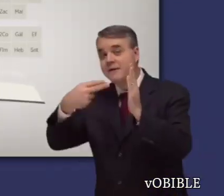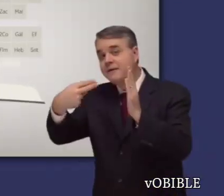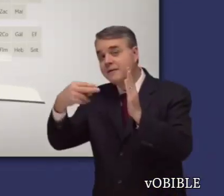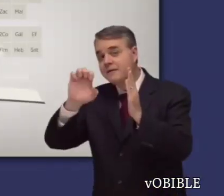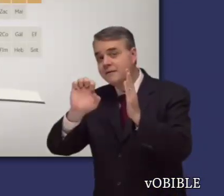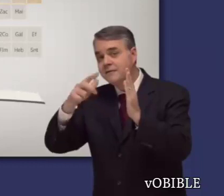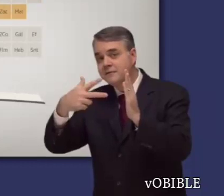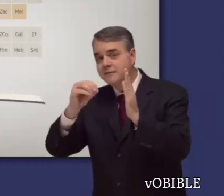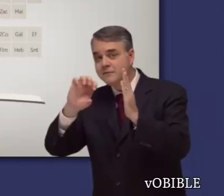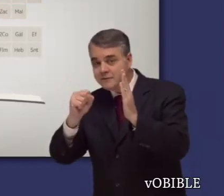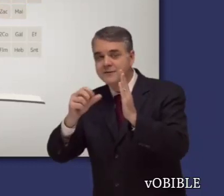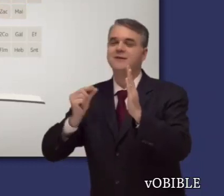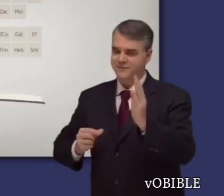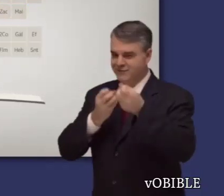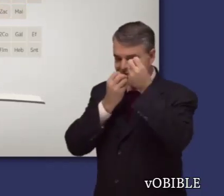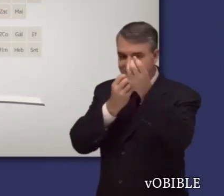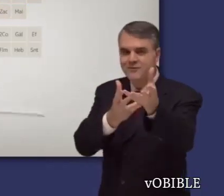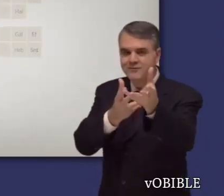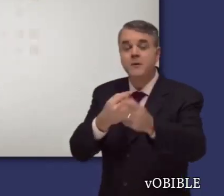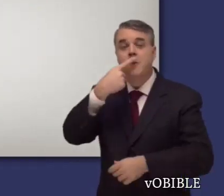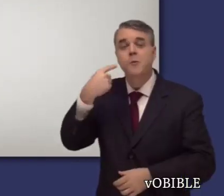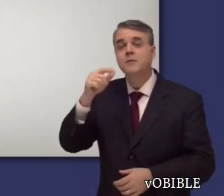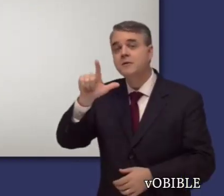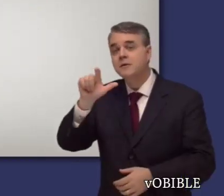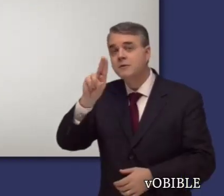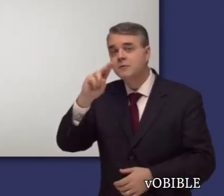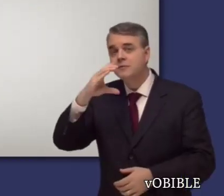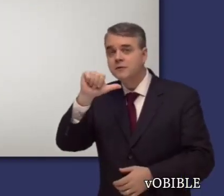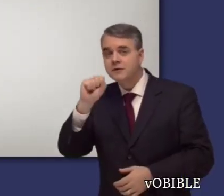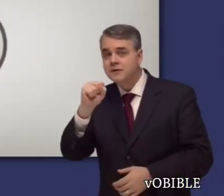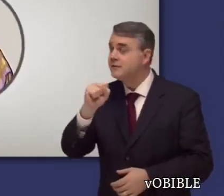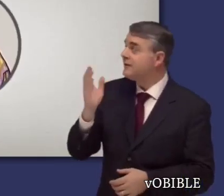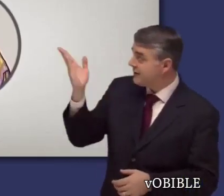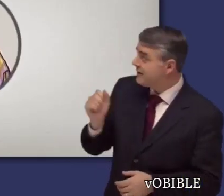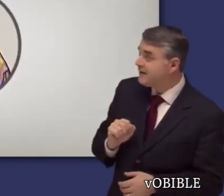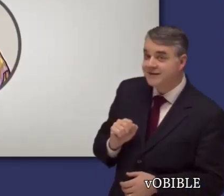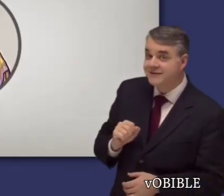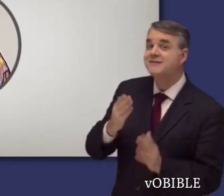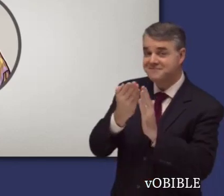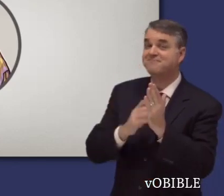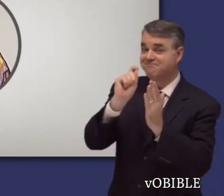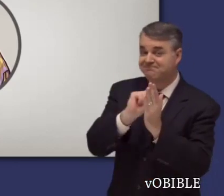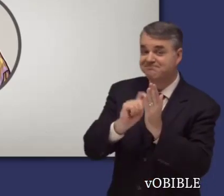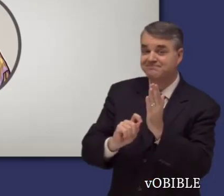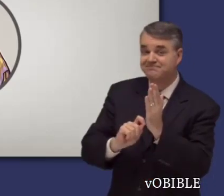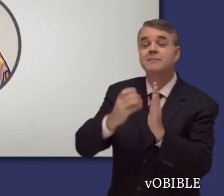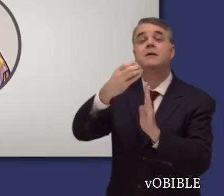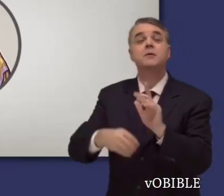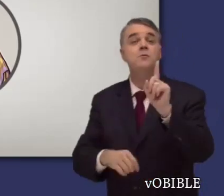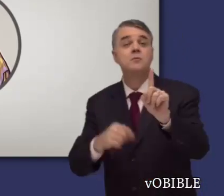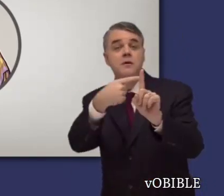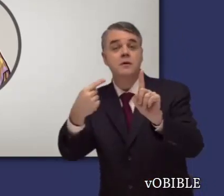Información sobre el libro de Hechos de Apóstoles. El evangelista Lucas también escribió el libro de